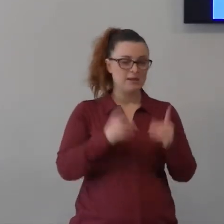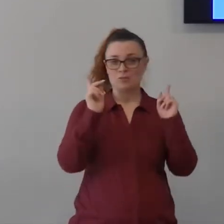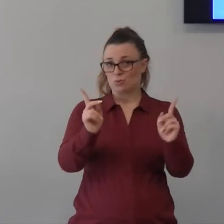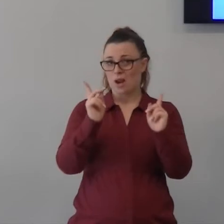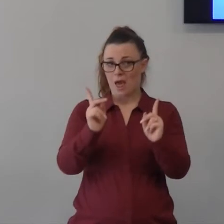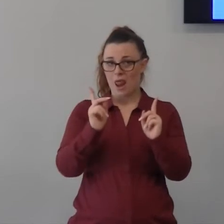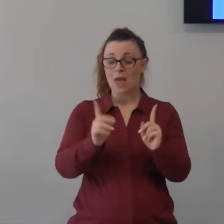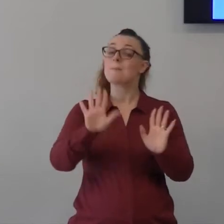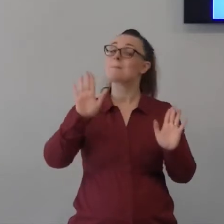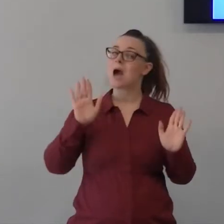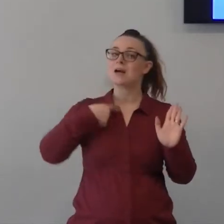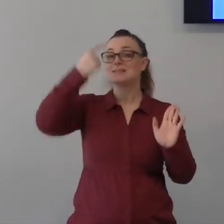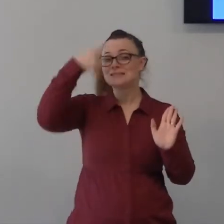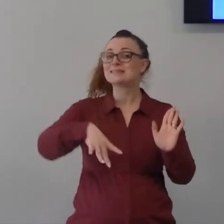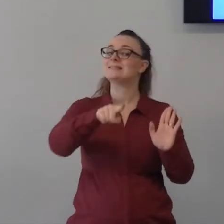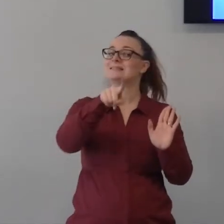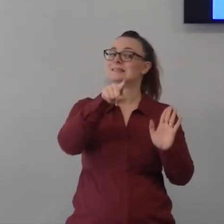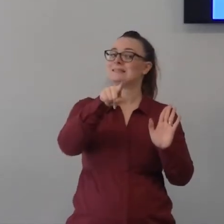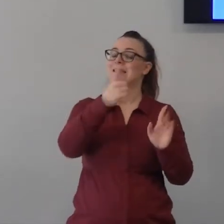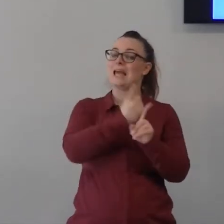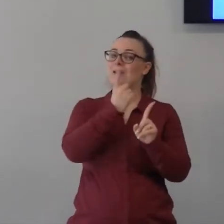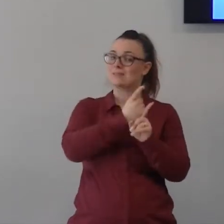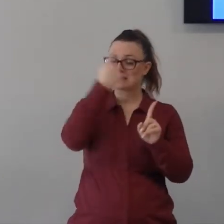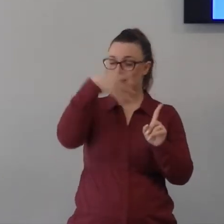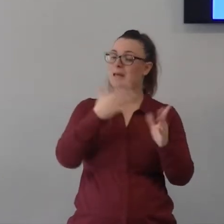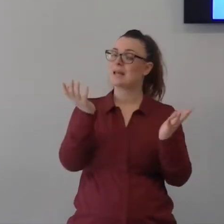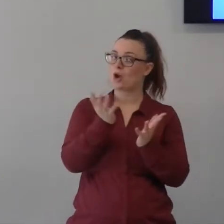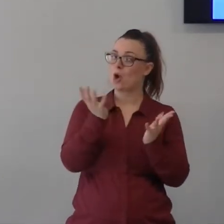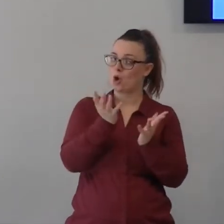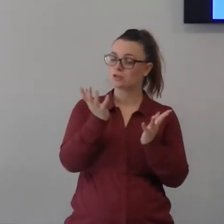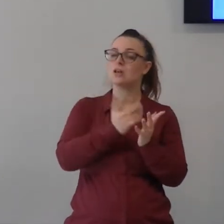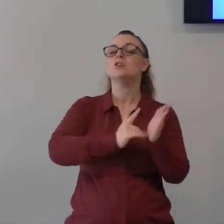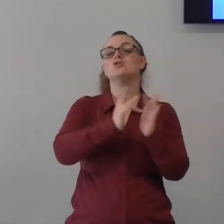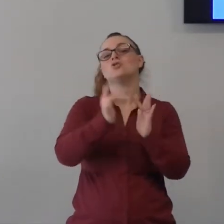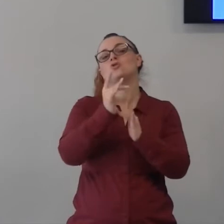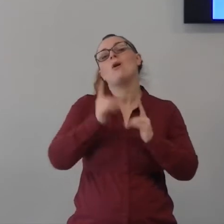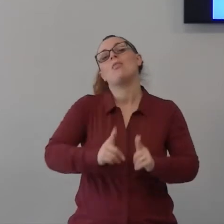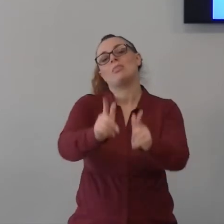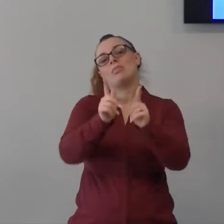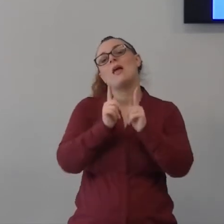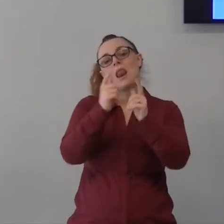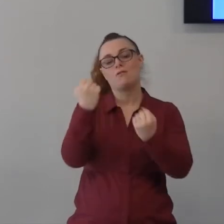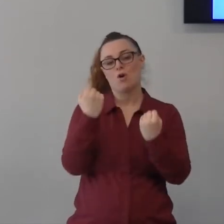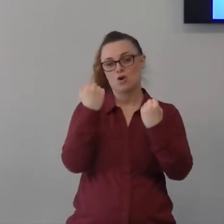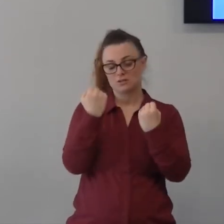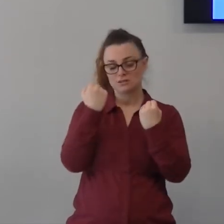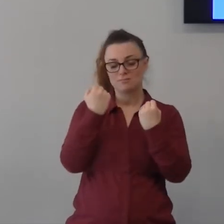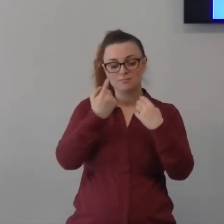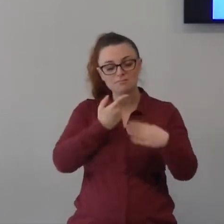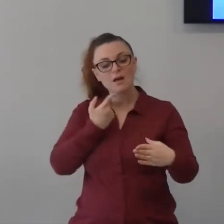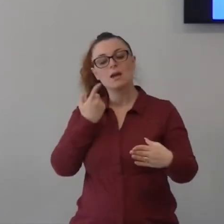ti darà la forza per portare a terra ciò che ti chiedi di fare lui lo sa che ti serve la forza